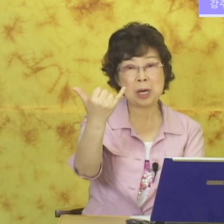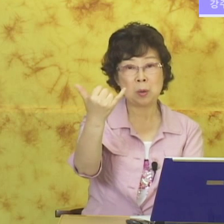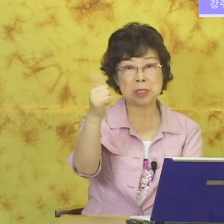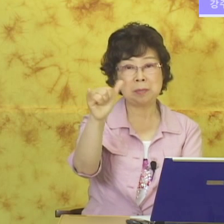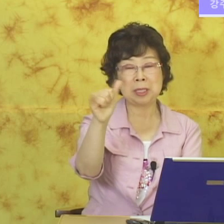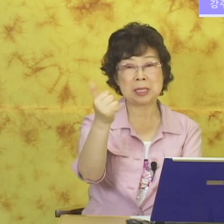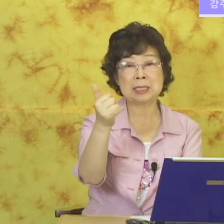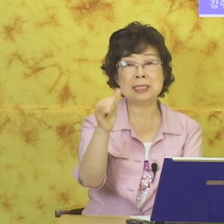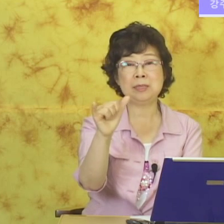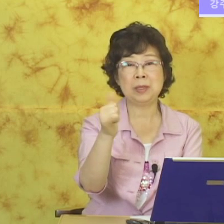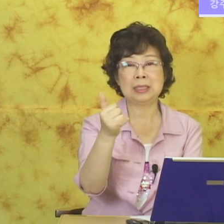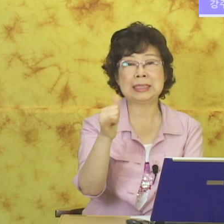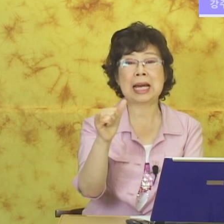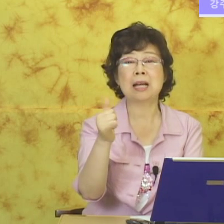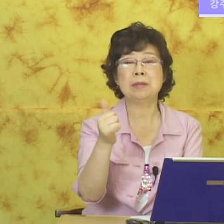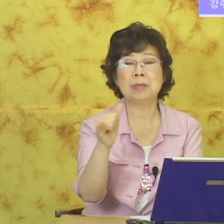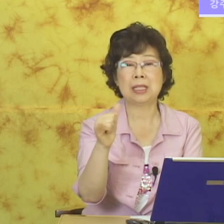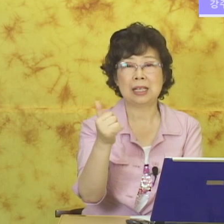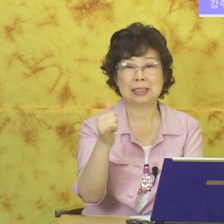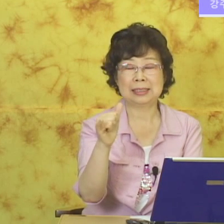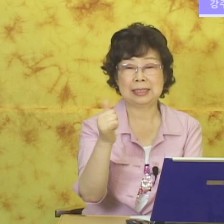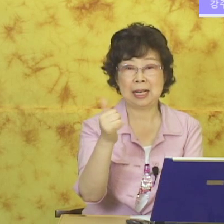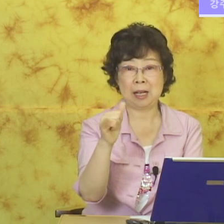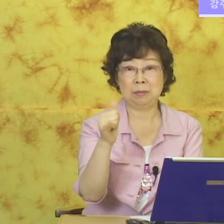와 오지를 펴서 이렇게 흔들면 사람입니다. 사람.